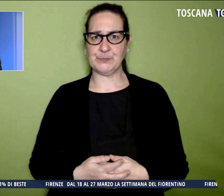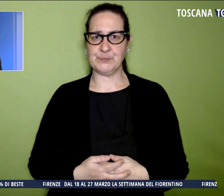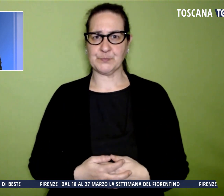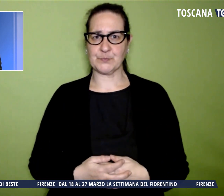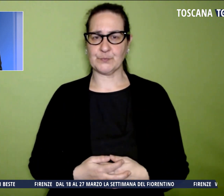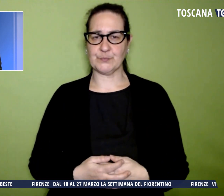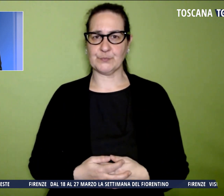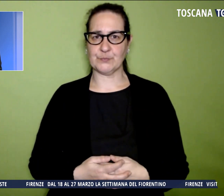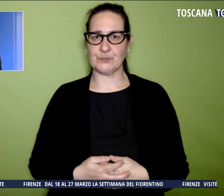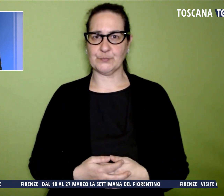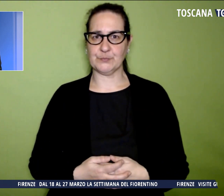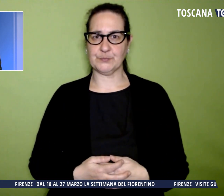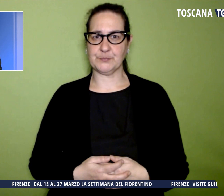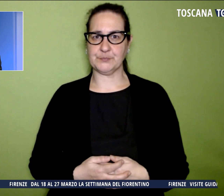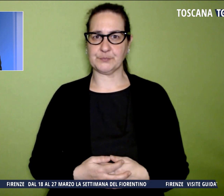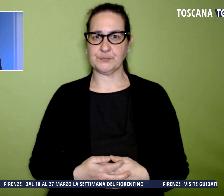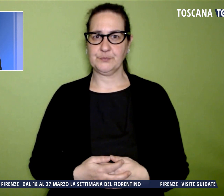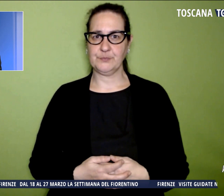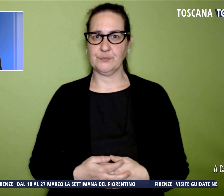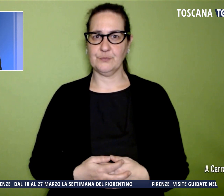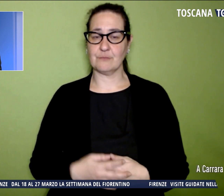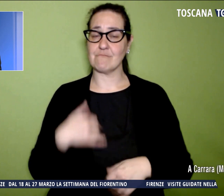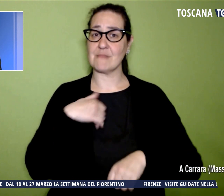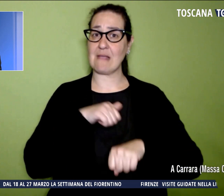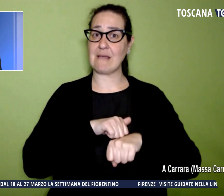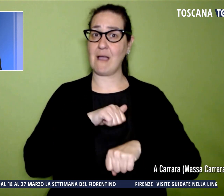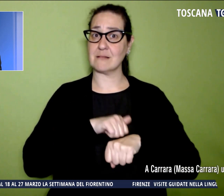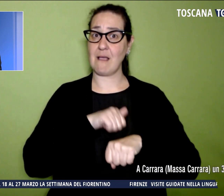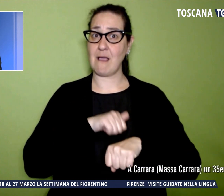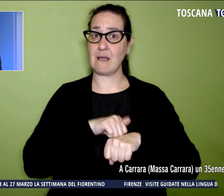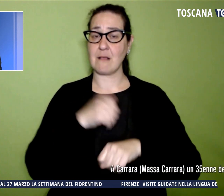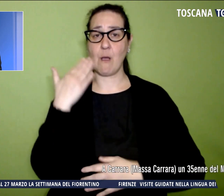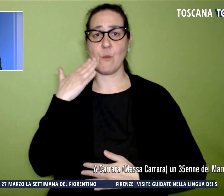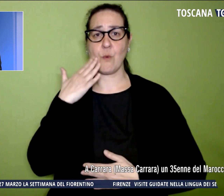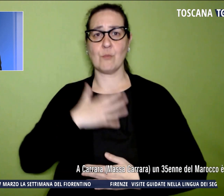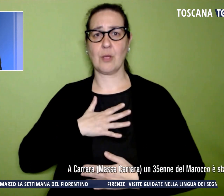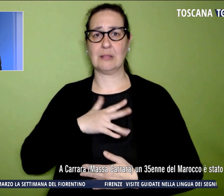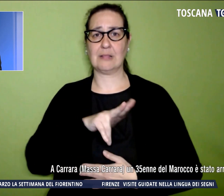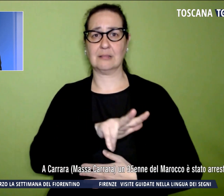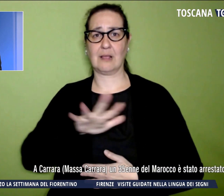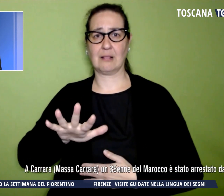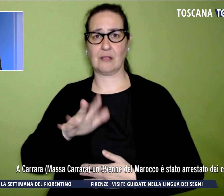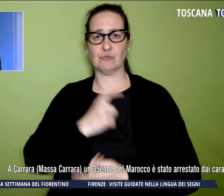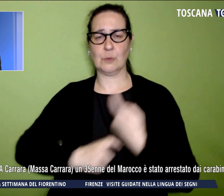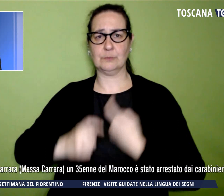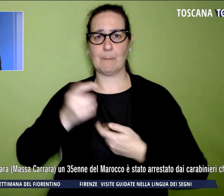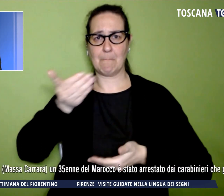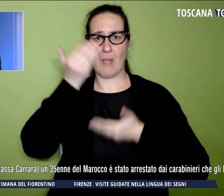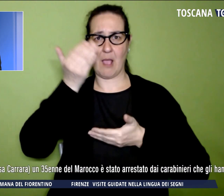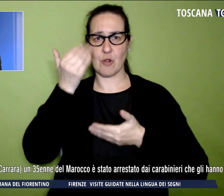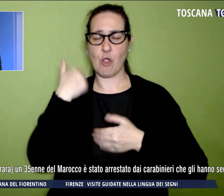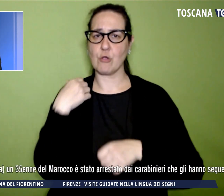A Carrara un uomo di 35 anni del Marocco è stato arrestato dai